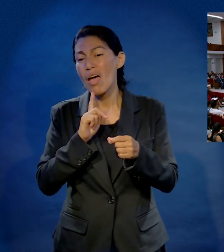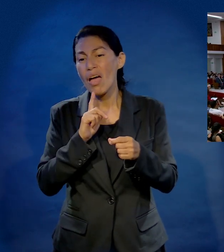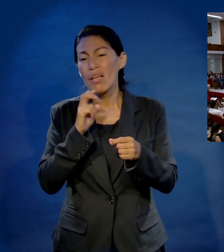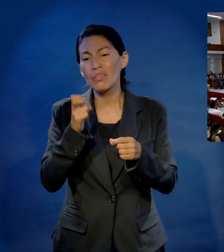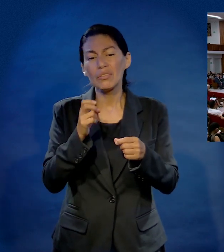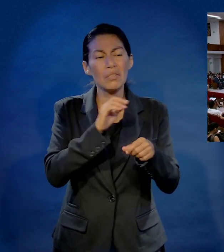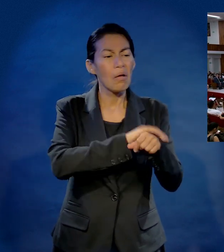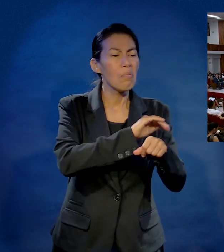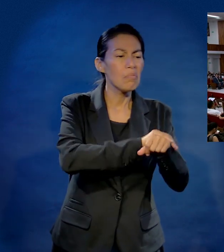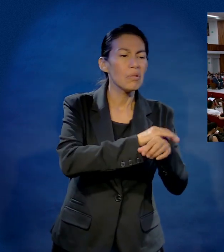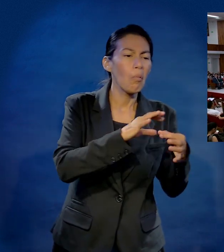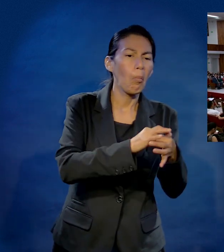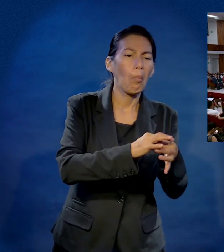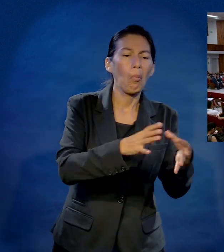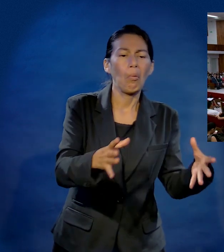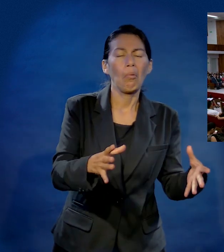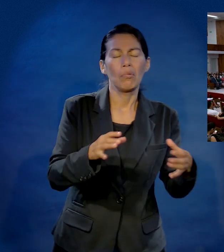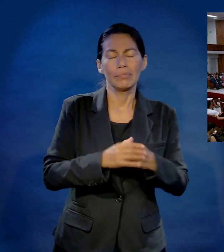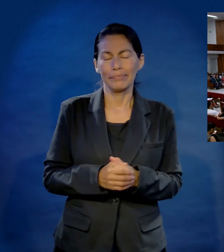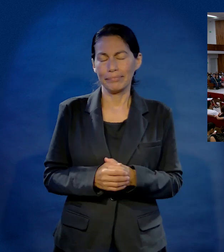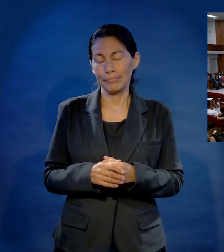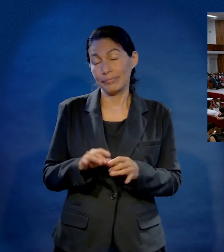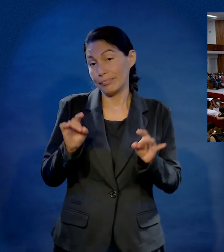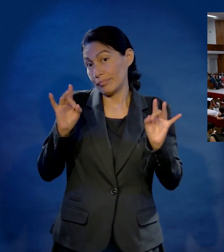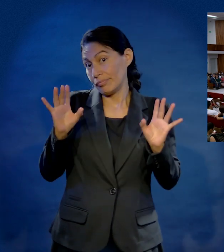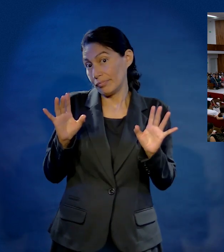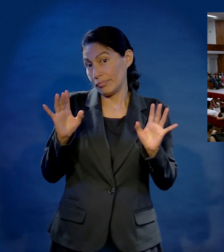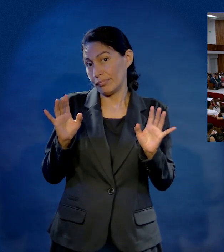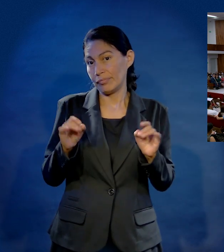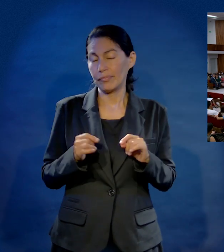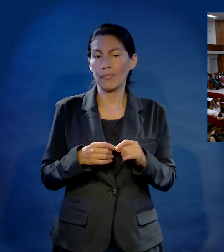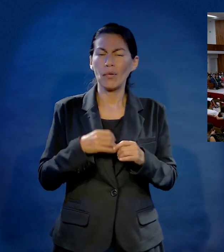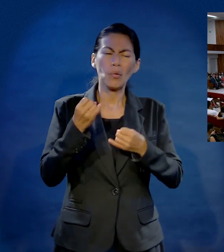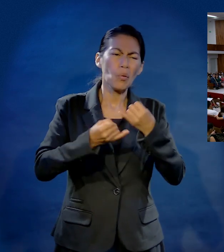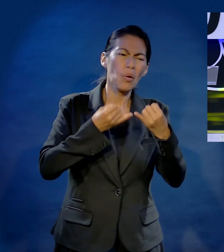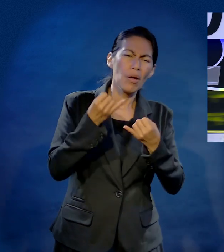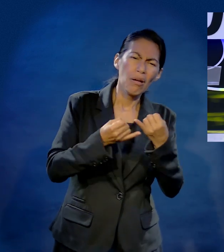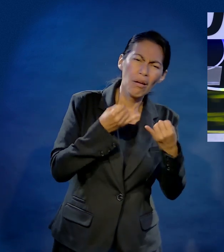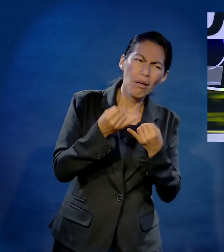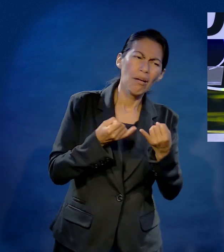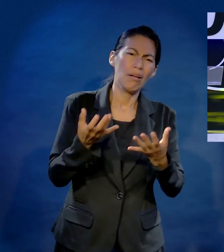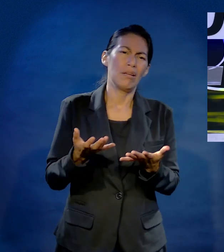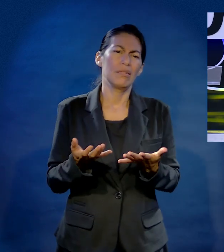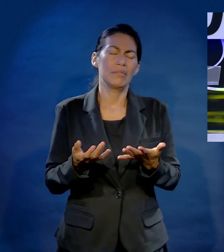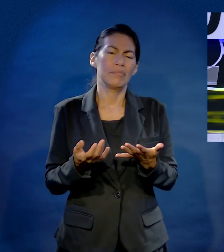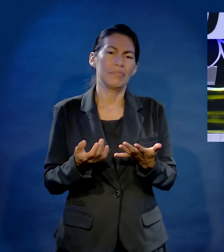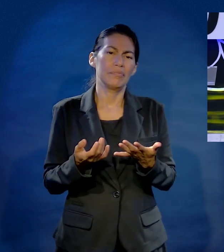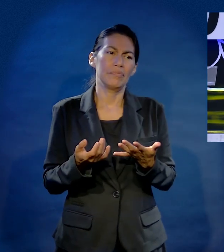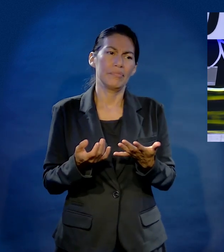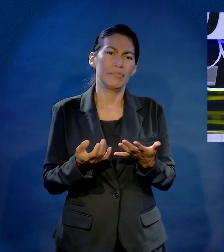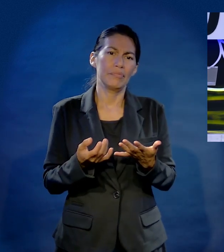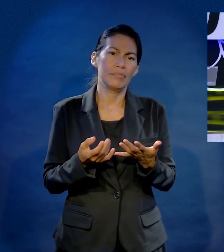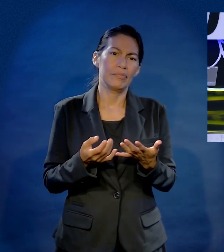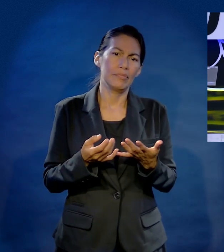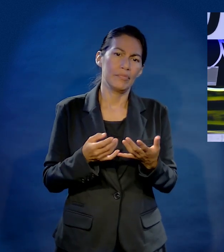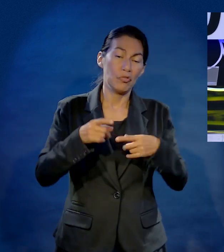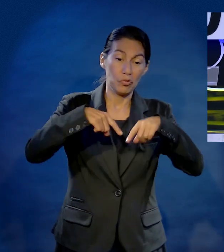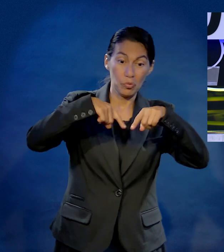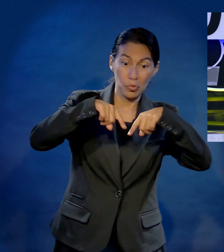estábamos en pleno mundial de fútbol, iba a jugar la selección mexicana y como siempre, la ilusión inocente de que México